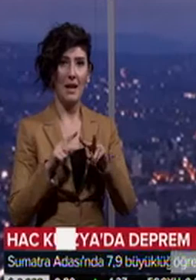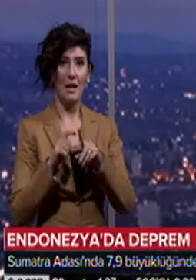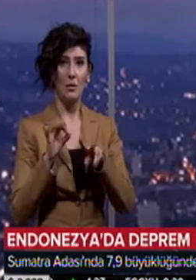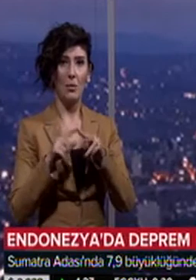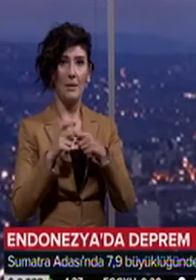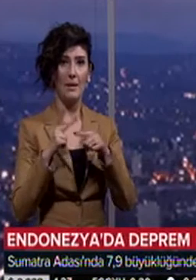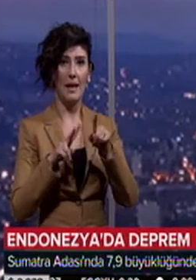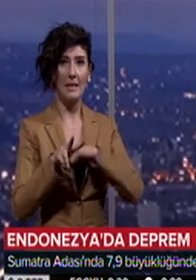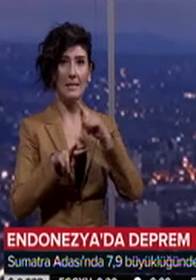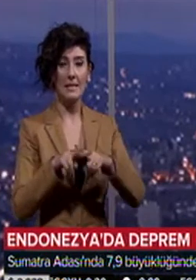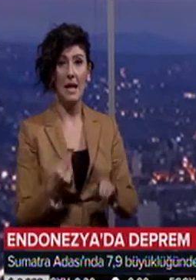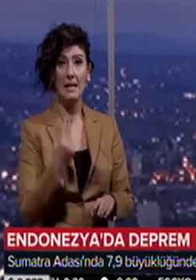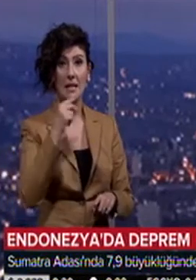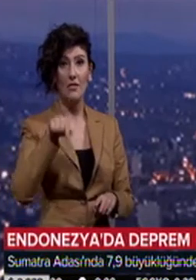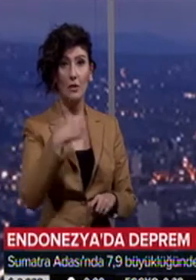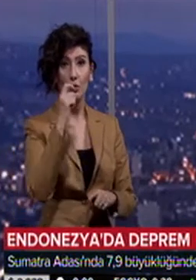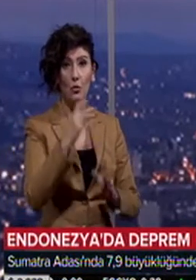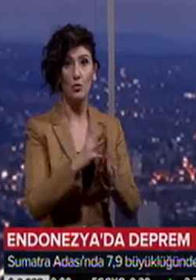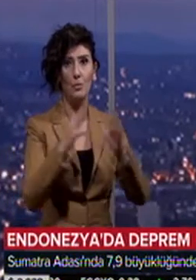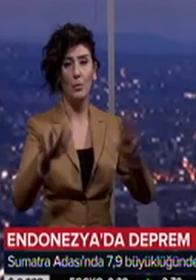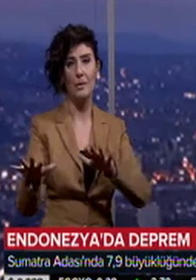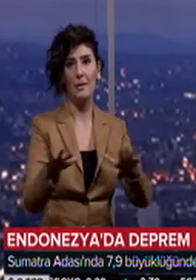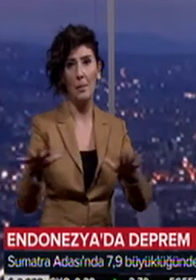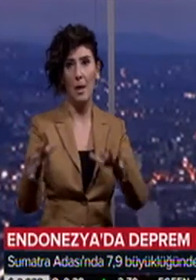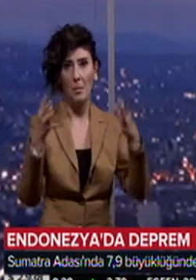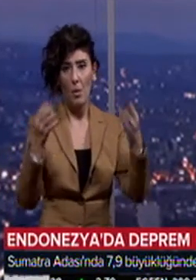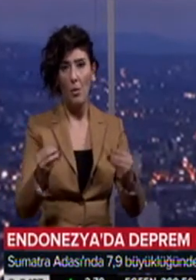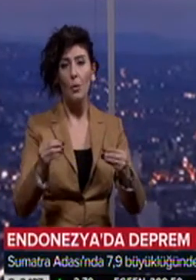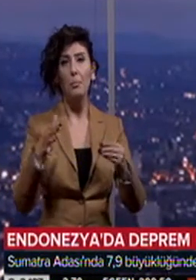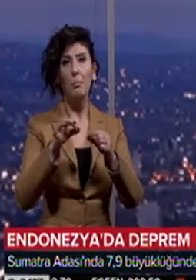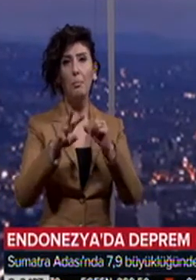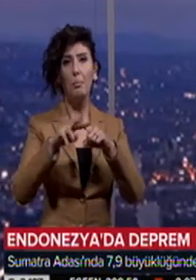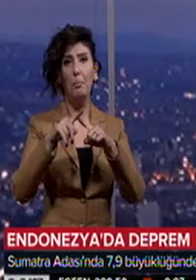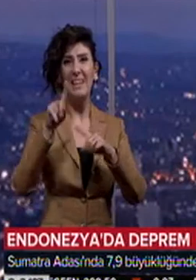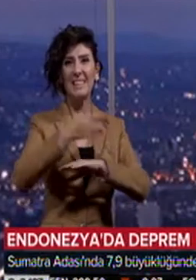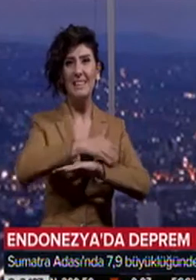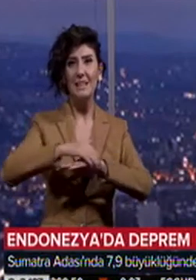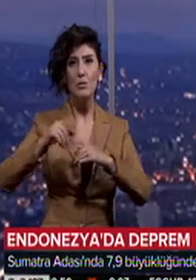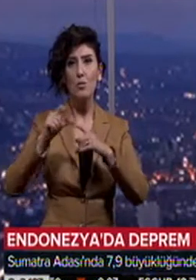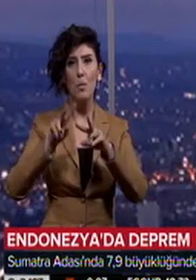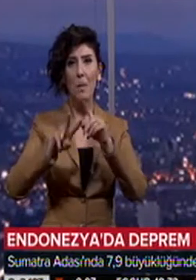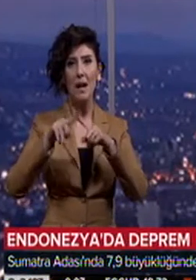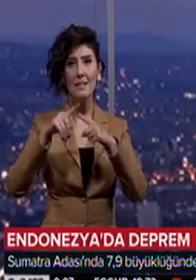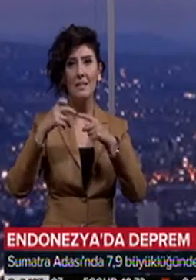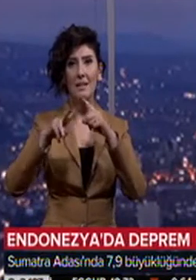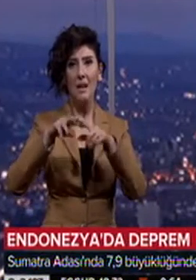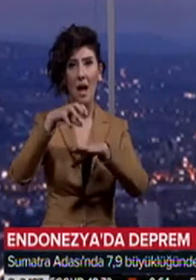Endonezya'da 7,9 büyüklüğünde deprem meydana geldi. Ülkenin batı kıyısındaki Sumatra adasında meydana gelen